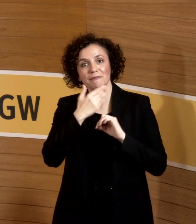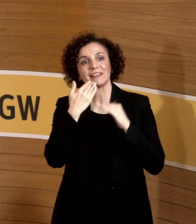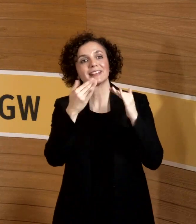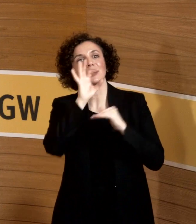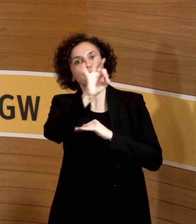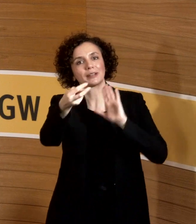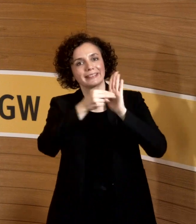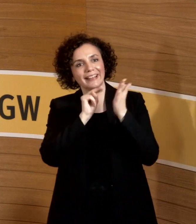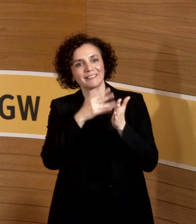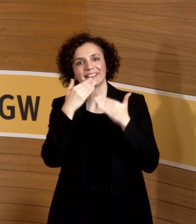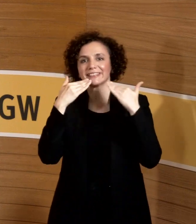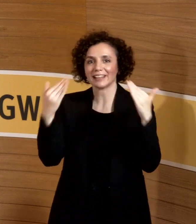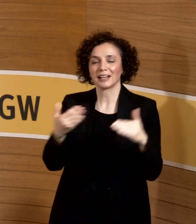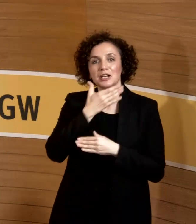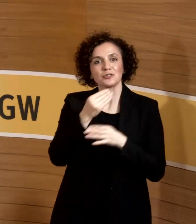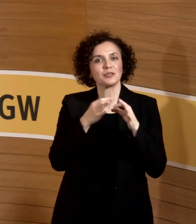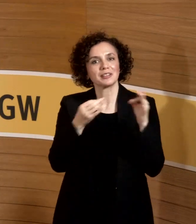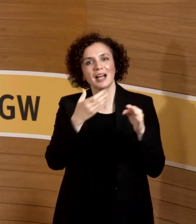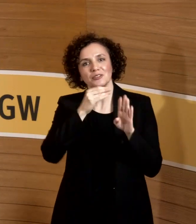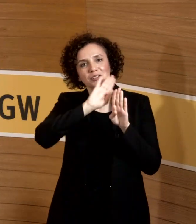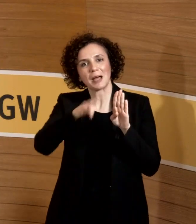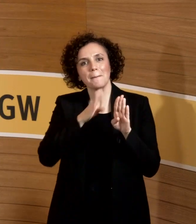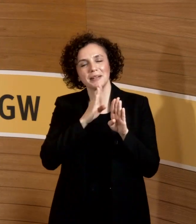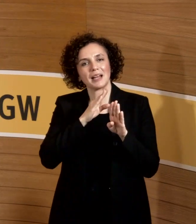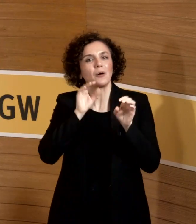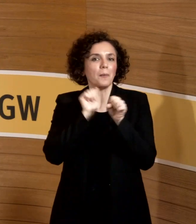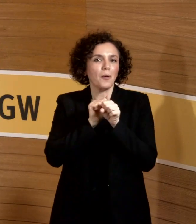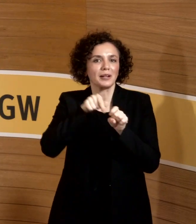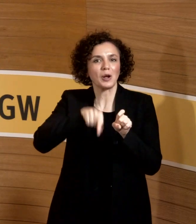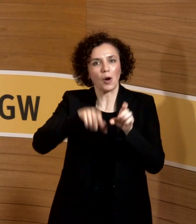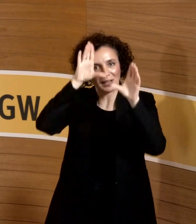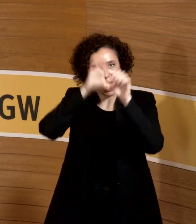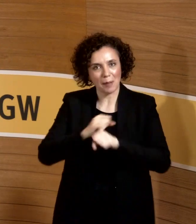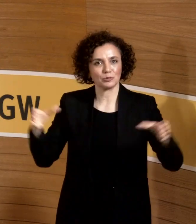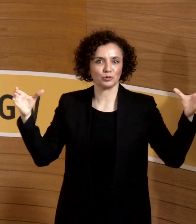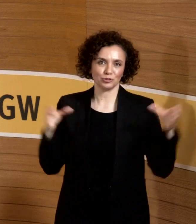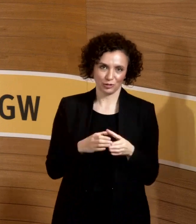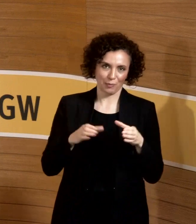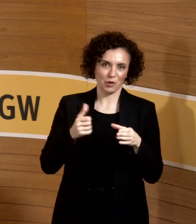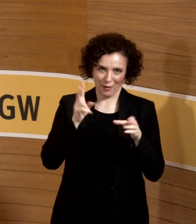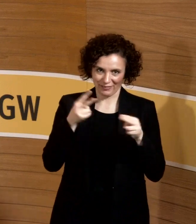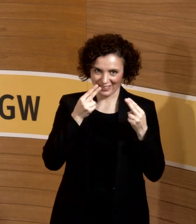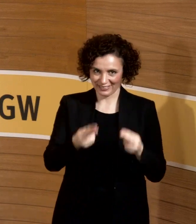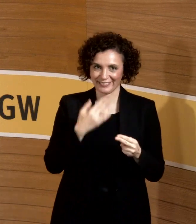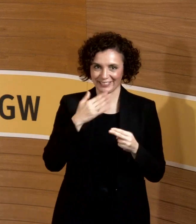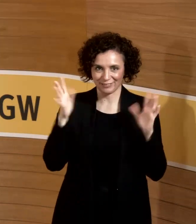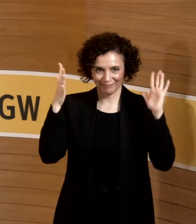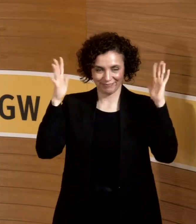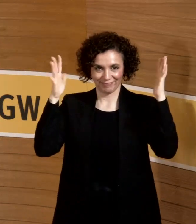Technik. Ich wünsche Ihnen dann noch einen schönen Nachmittag und vielleicht heute Abend zusammen einen schönen Abend. Vielen Dank. Vielen Dank.